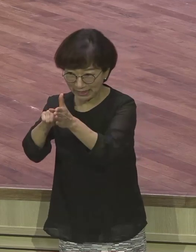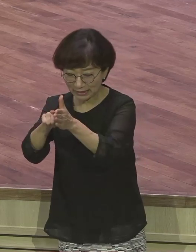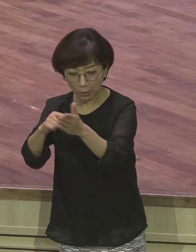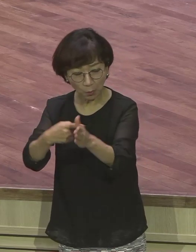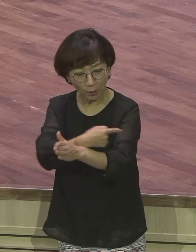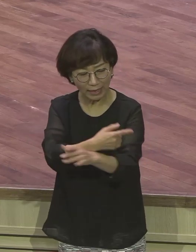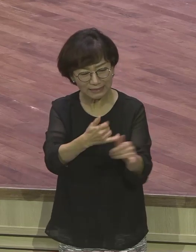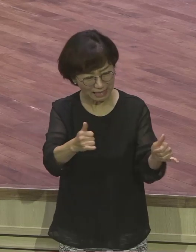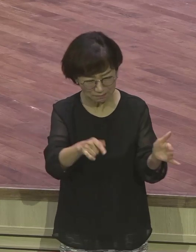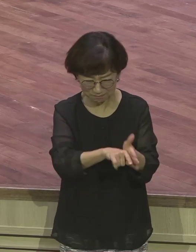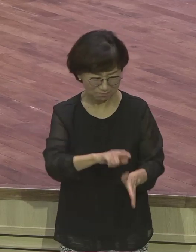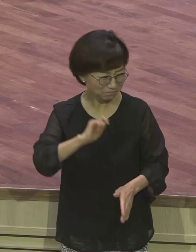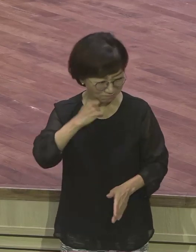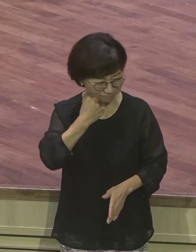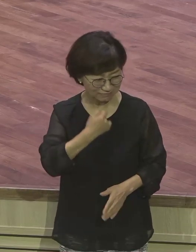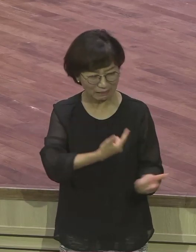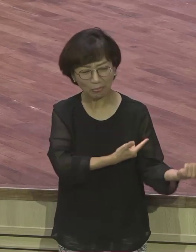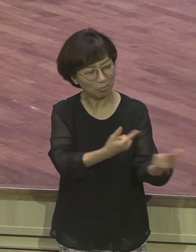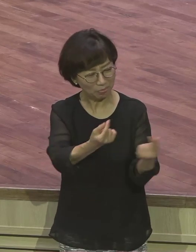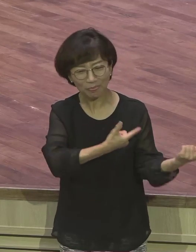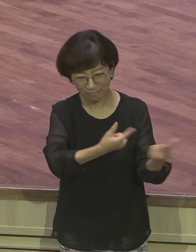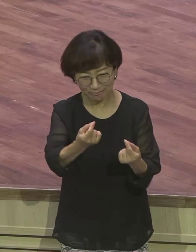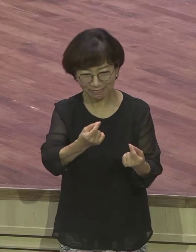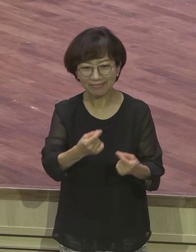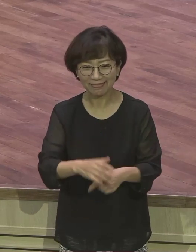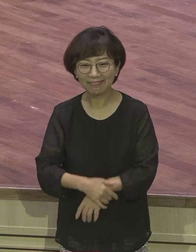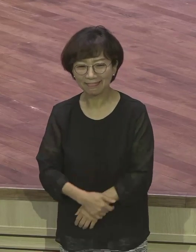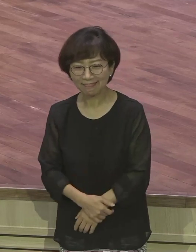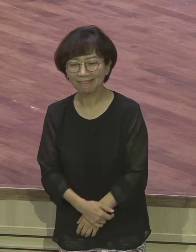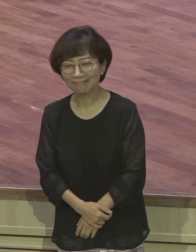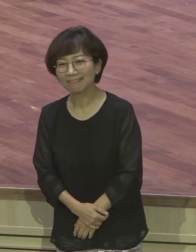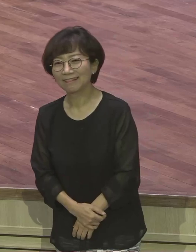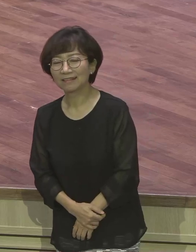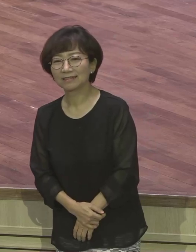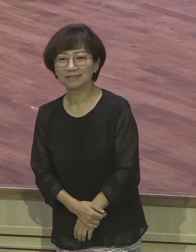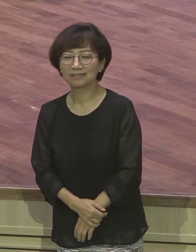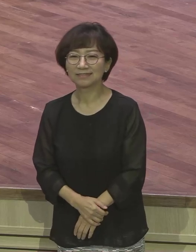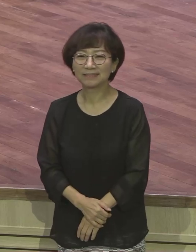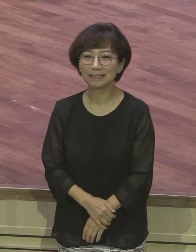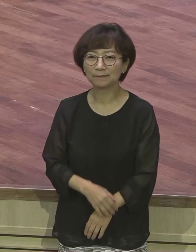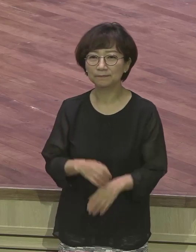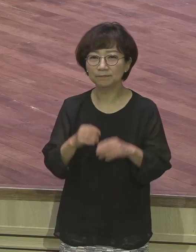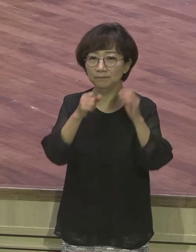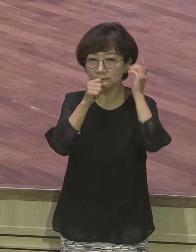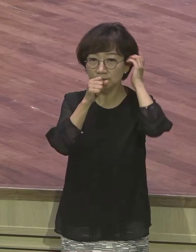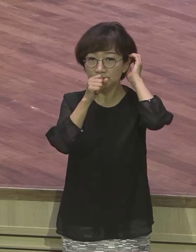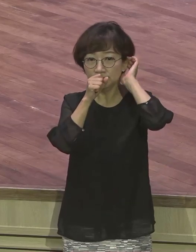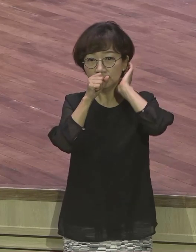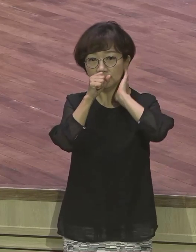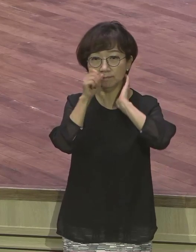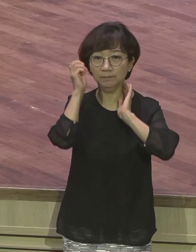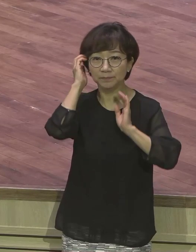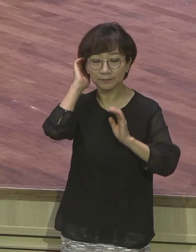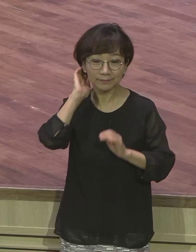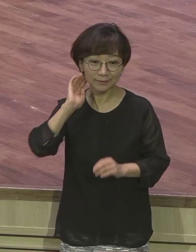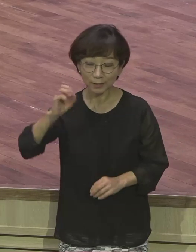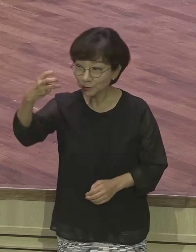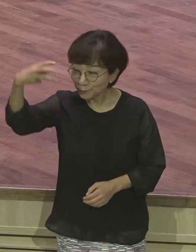아멘 아예 그렇게 각오하라니까요 아유 뭐 사람이요 난 제일